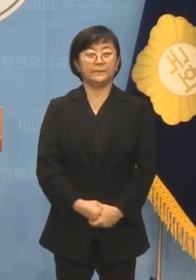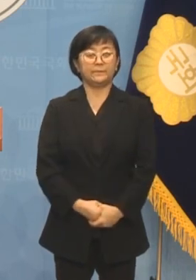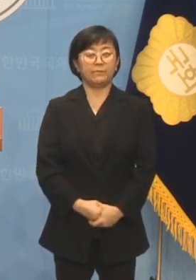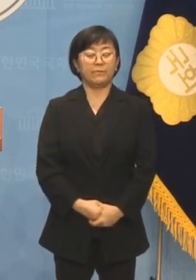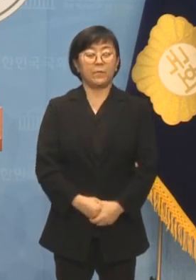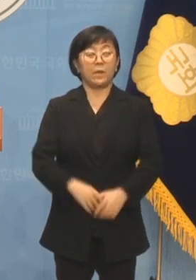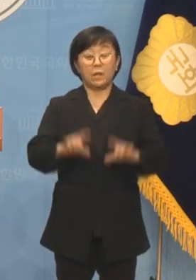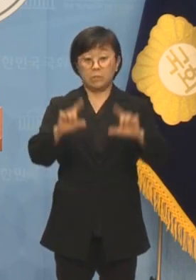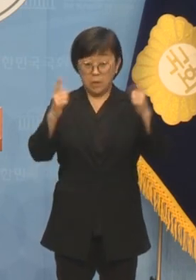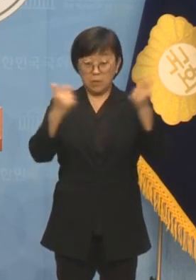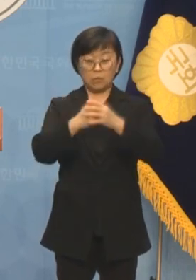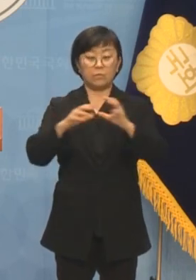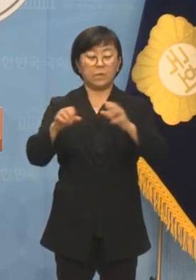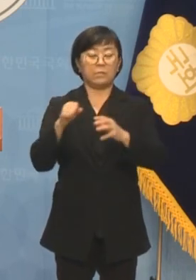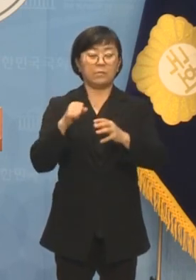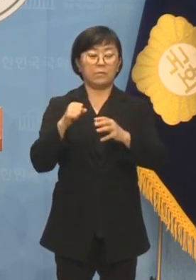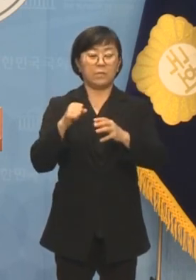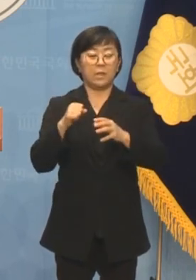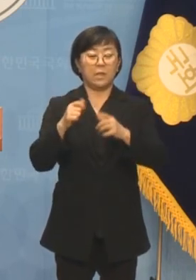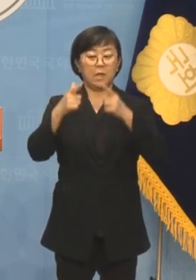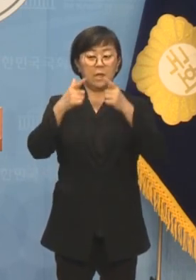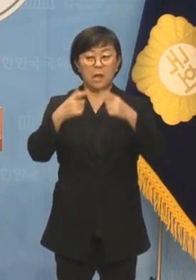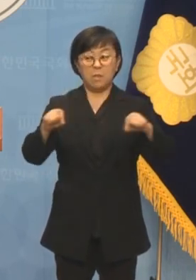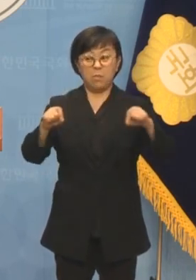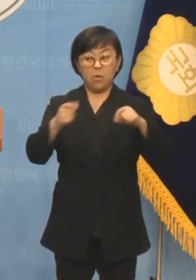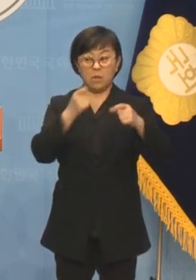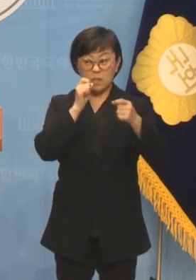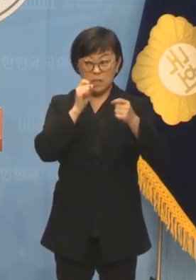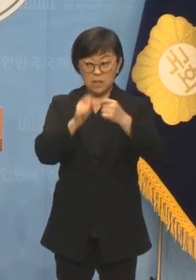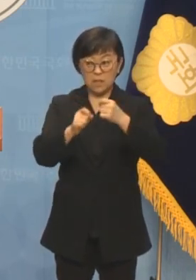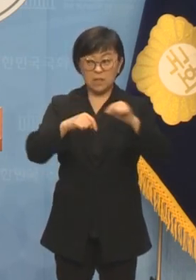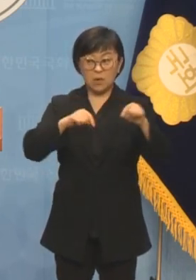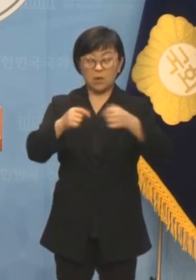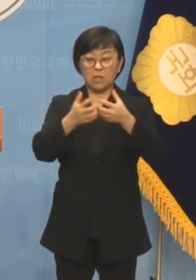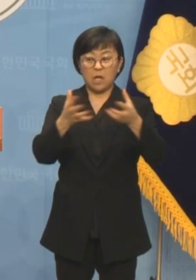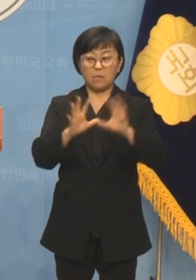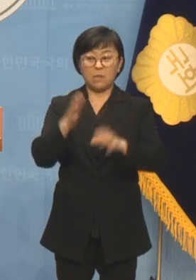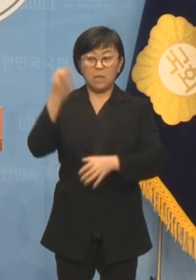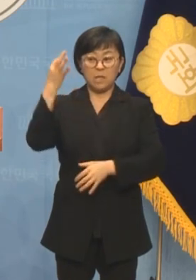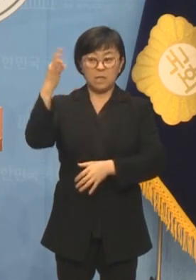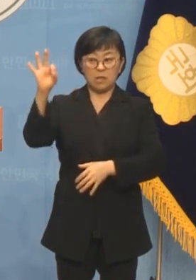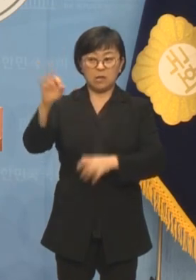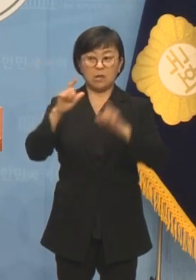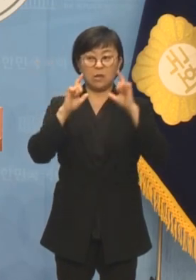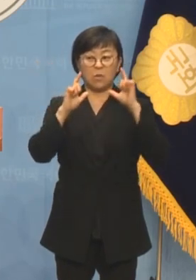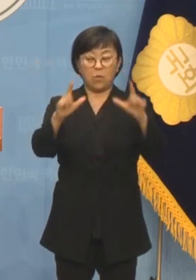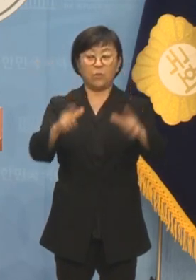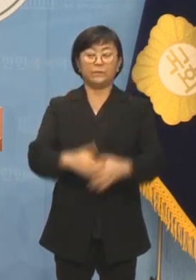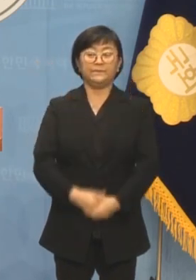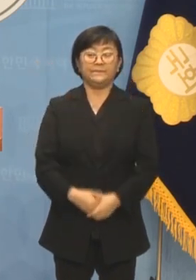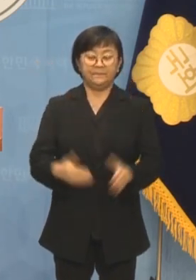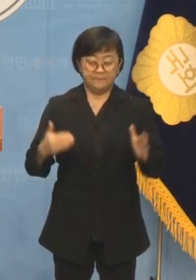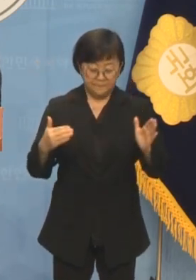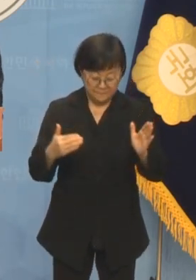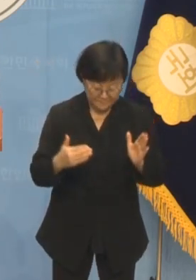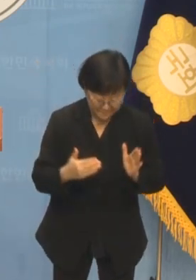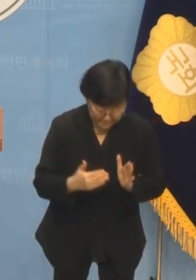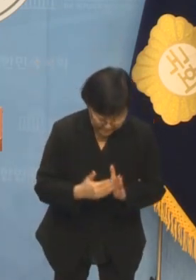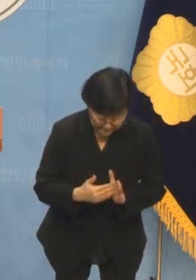그렇지 않다면 국민의힘이 친일 정당임을 인정하는 것임을 분명히 경고합니다. 이상입니다.